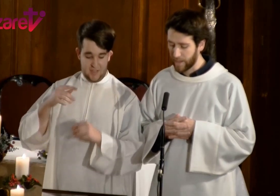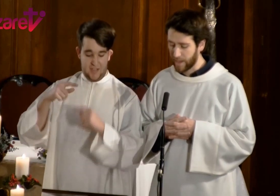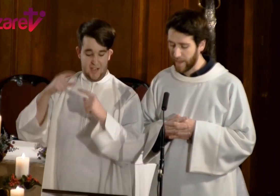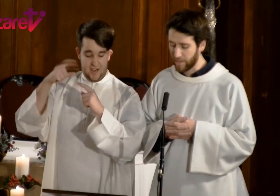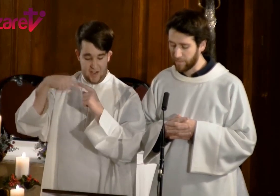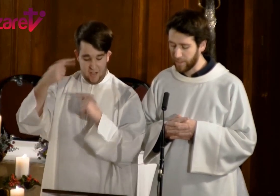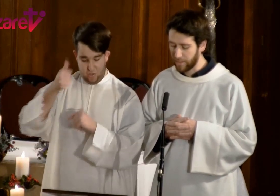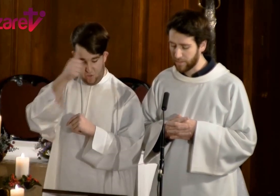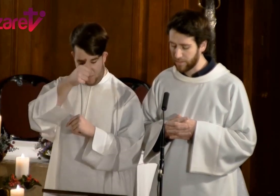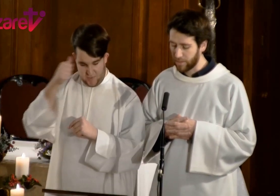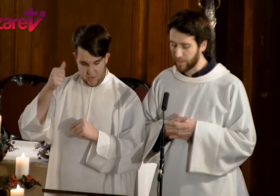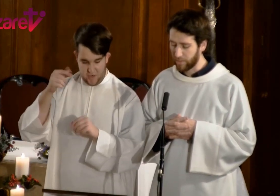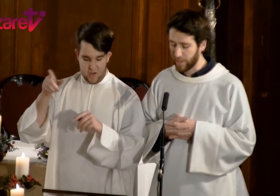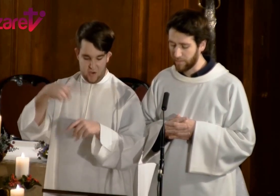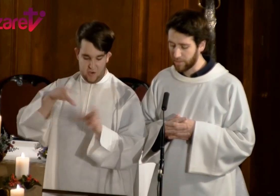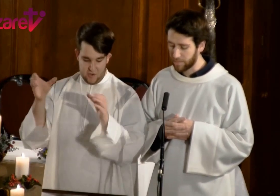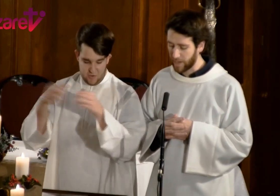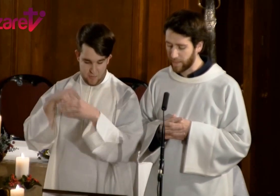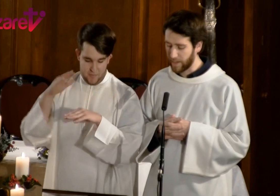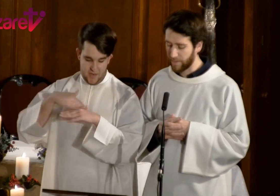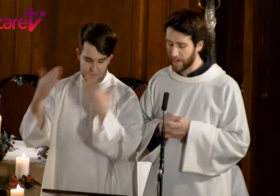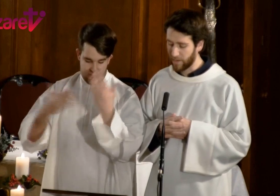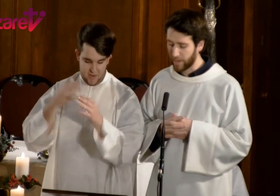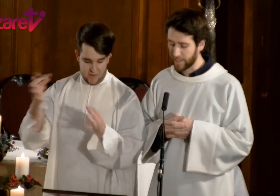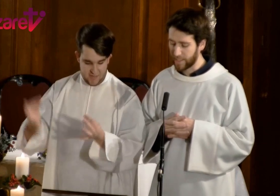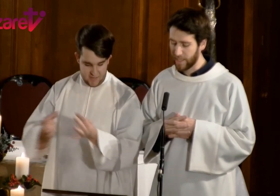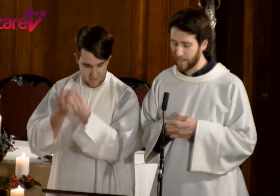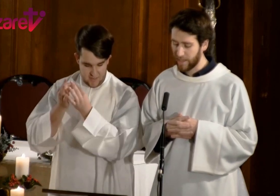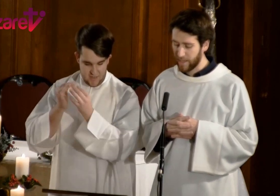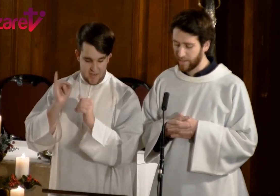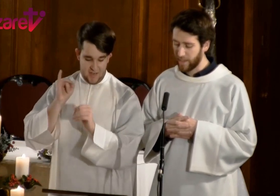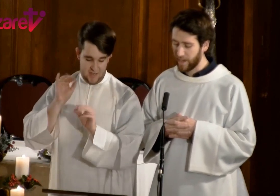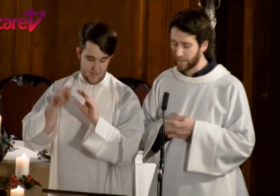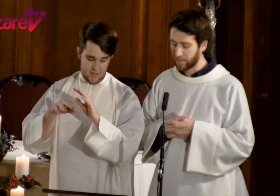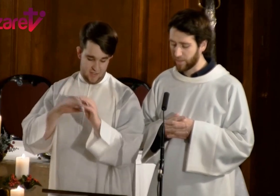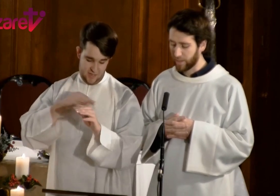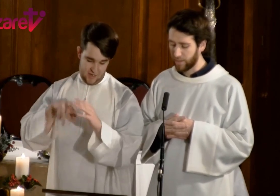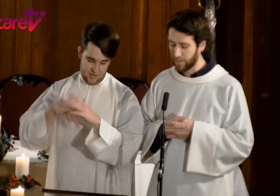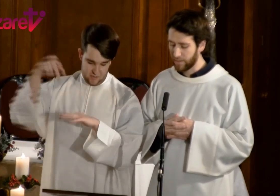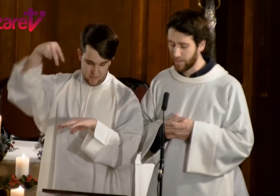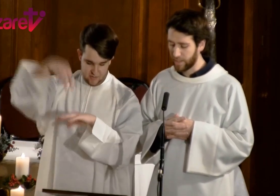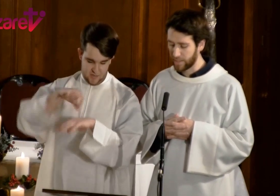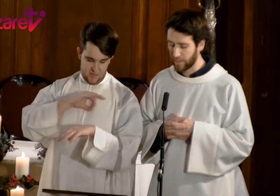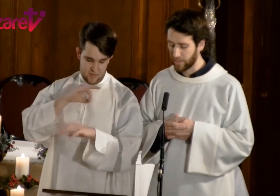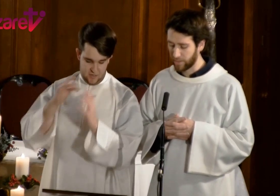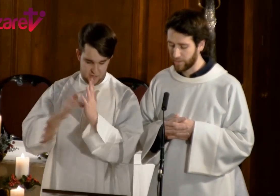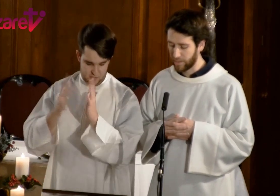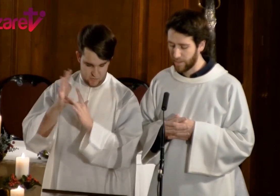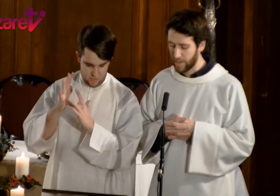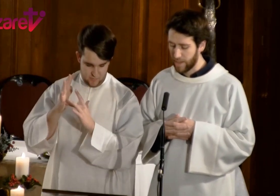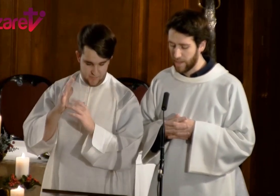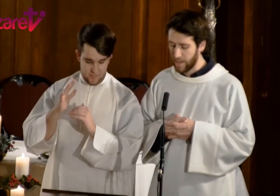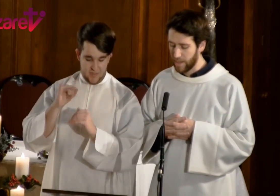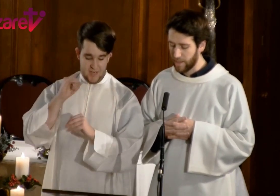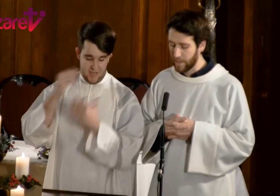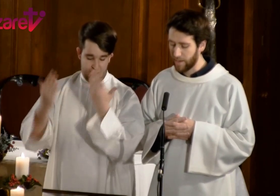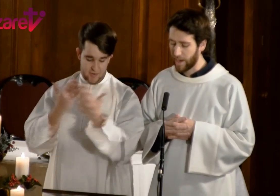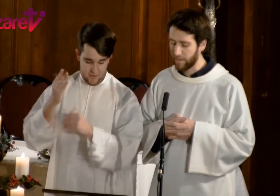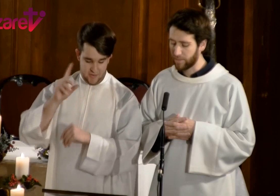Cada domingo nos reuniremos para celebrar la Eucaristía de la Resurrección del Señor y celebraremos